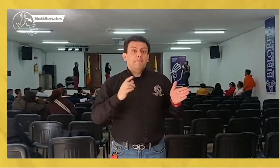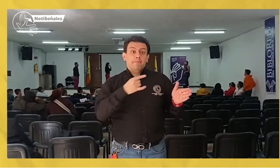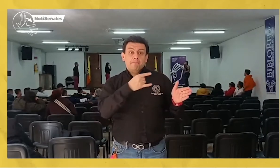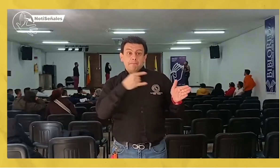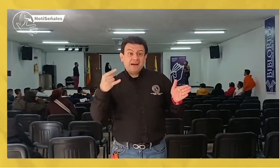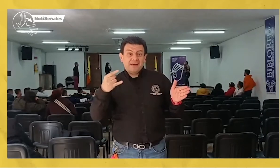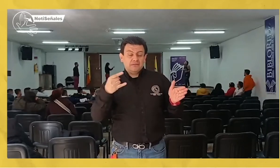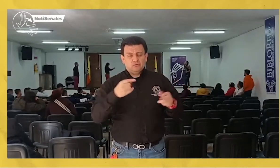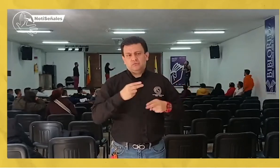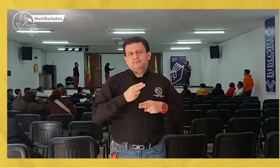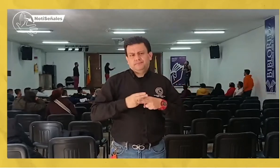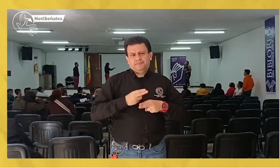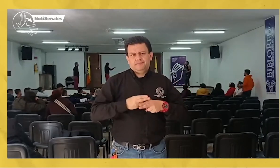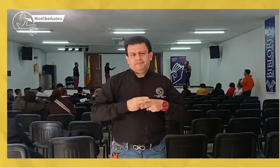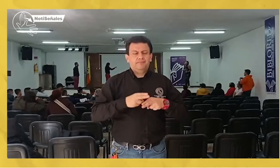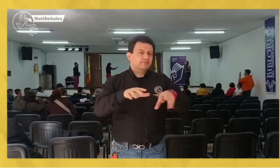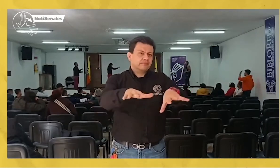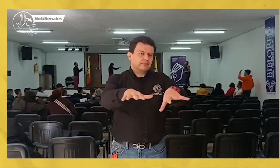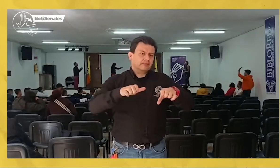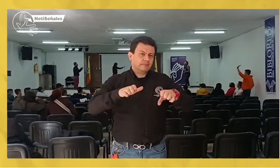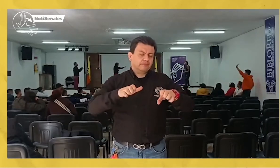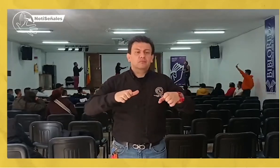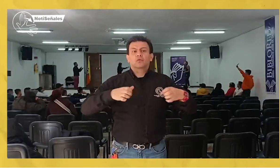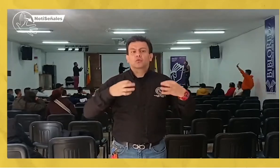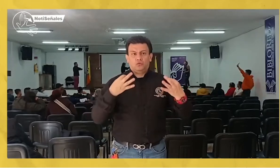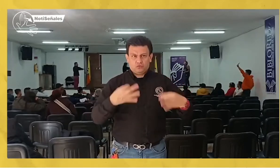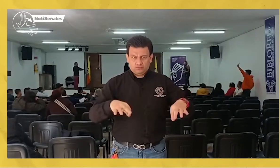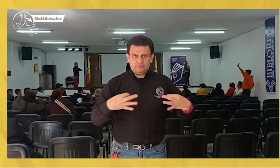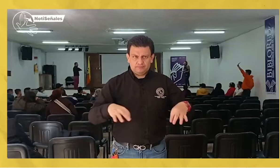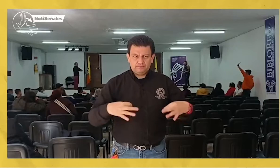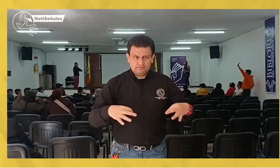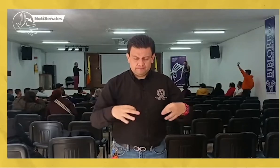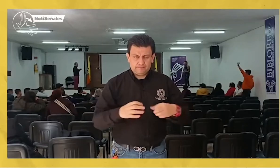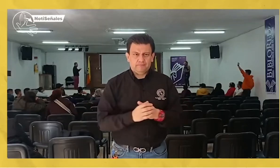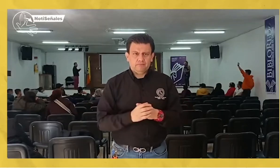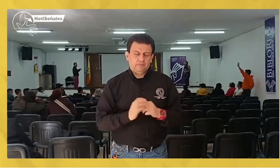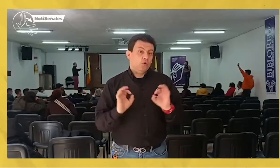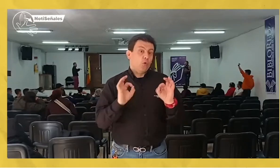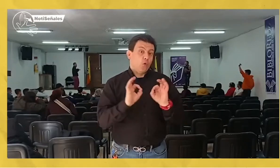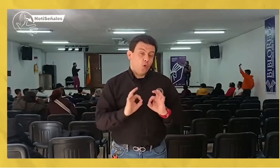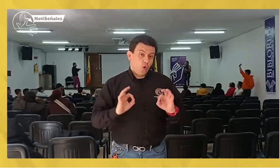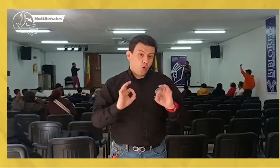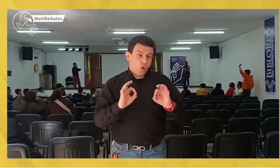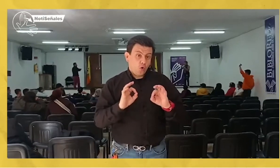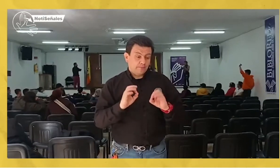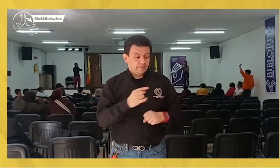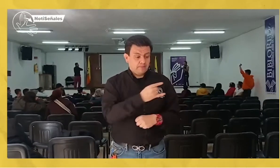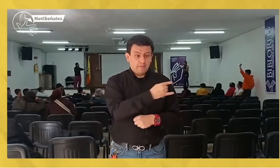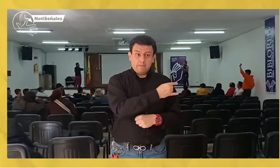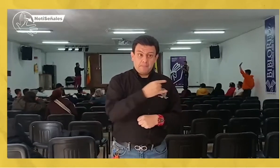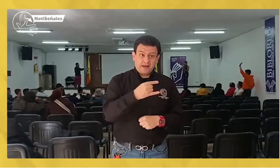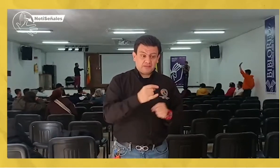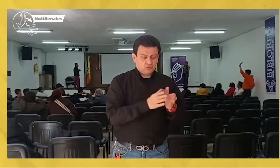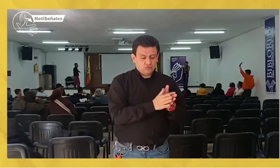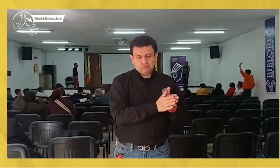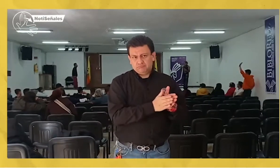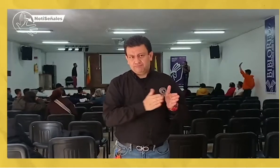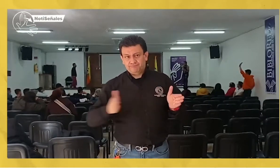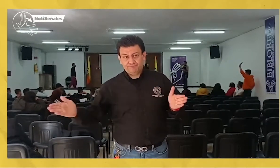las asambleas realizadas de enero a marzo adquieren el nombre de asambleas ordinarias o si se realizan de marzo a diciembre